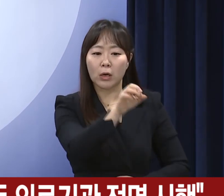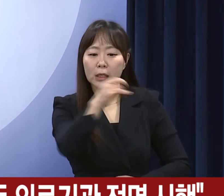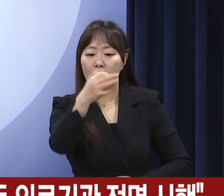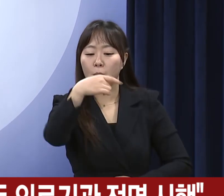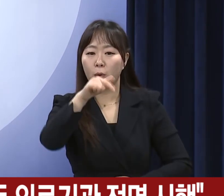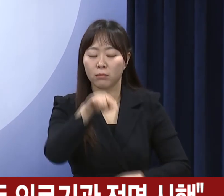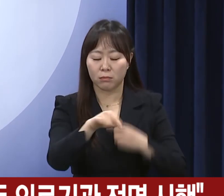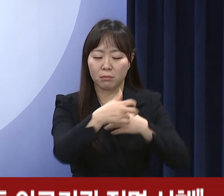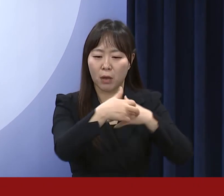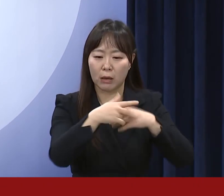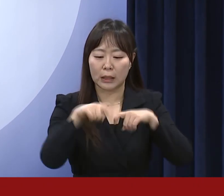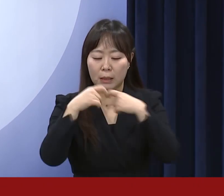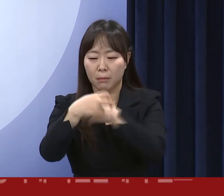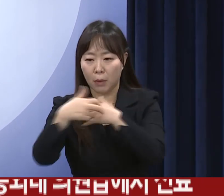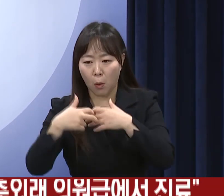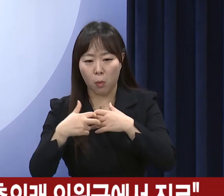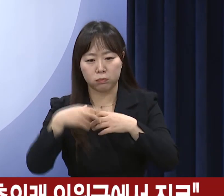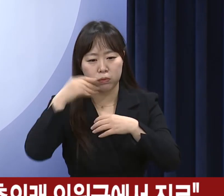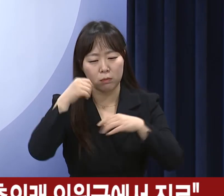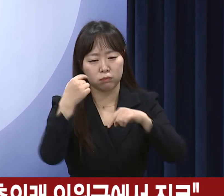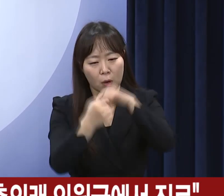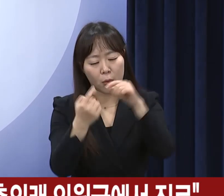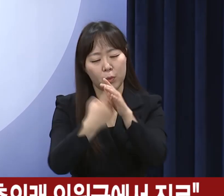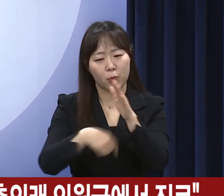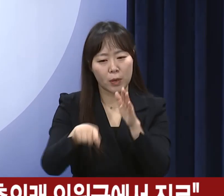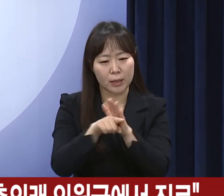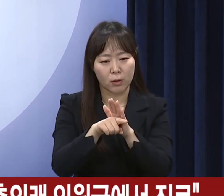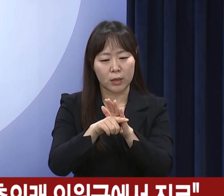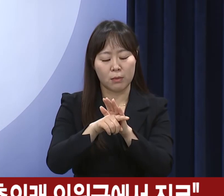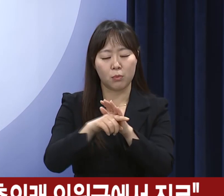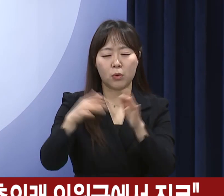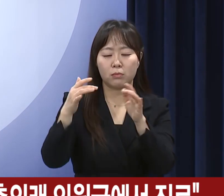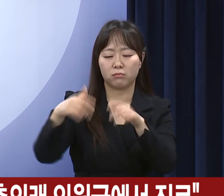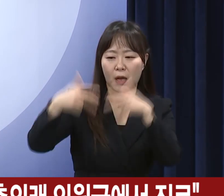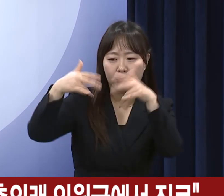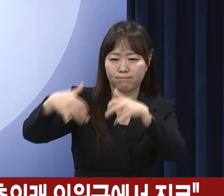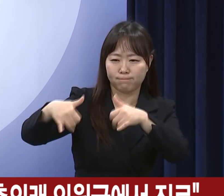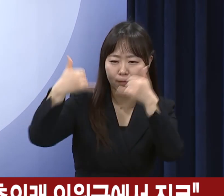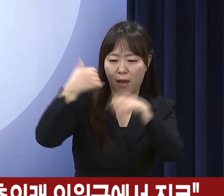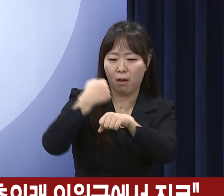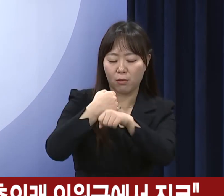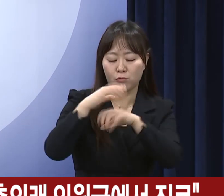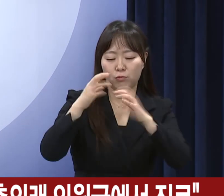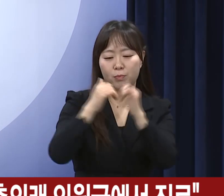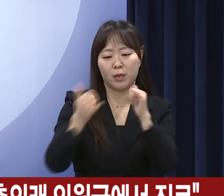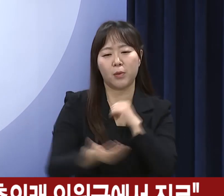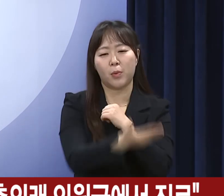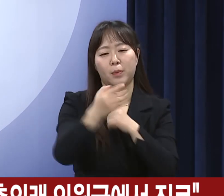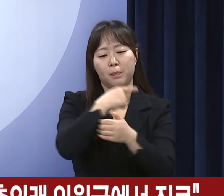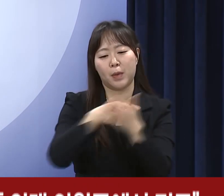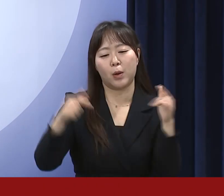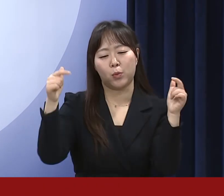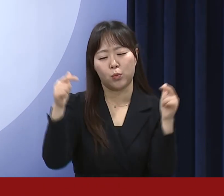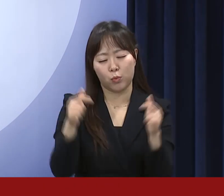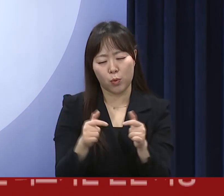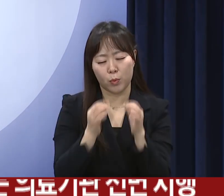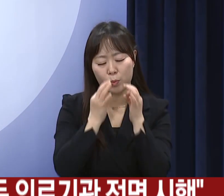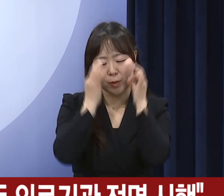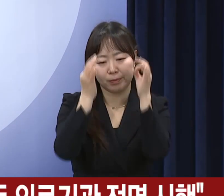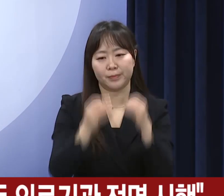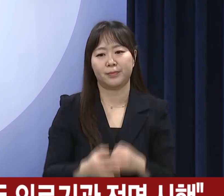원활하게 대처하기 위해 비대면 진료를 활용해 국민의 불편을 최소화하겠습니다.